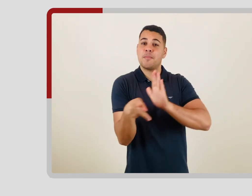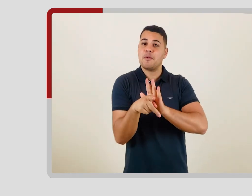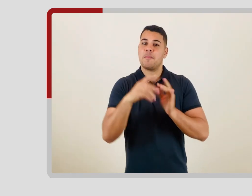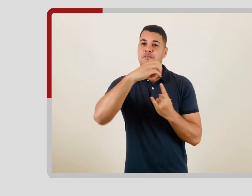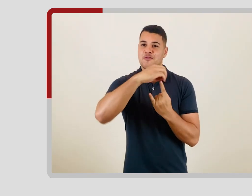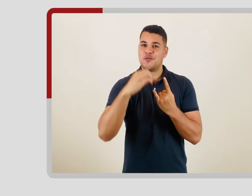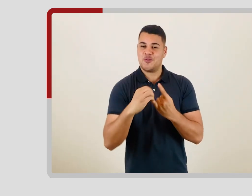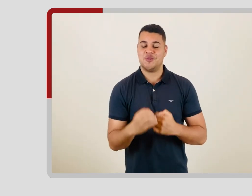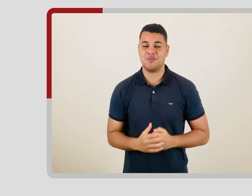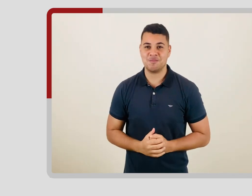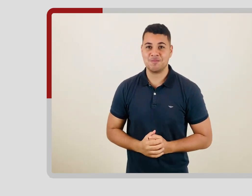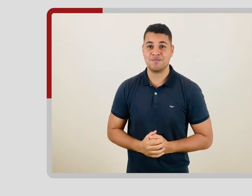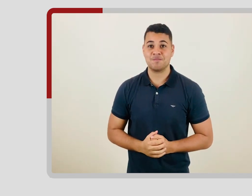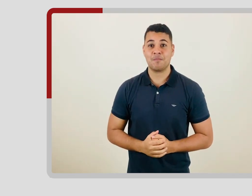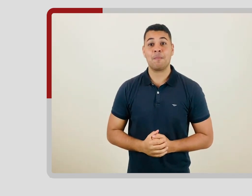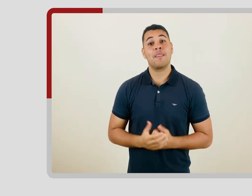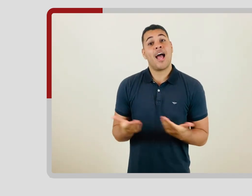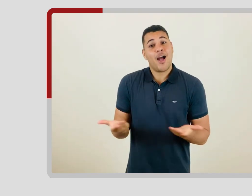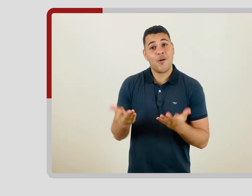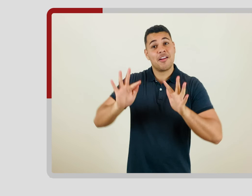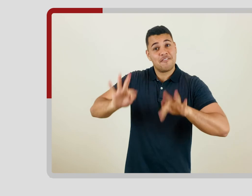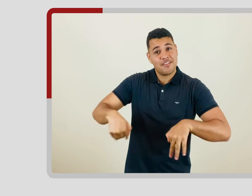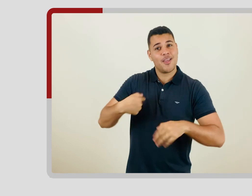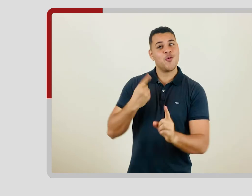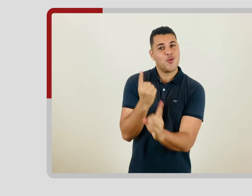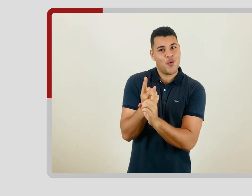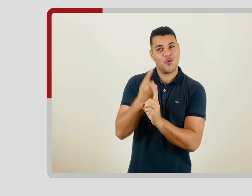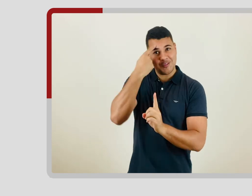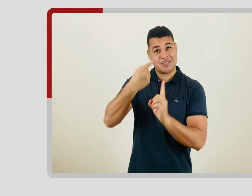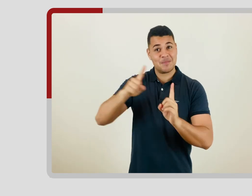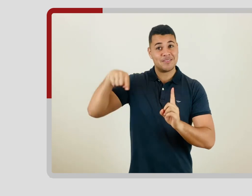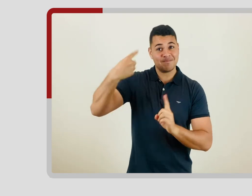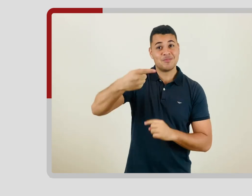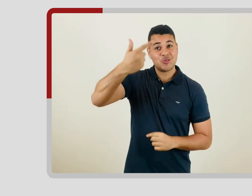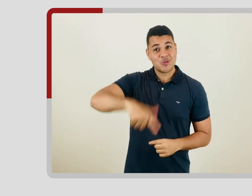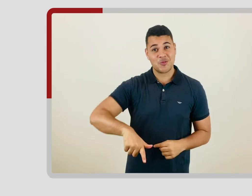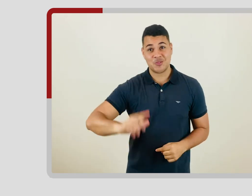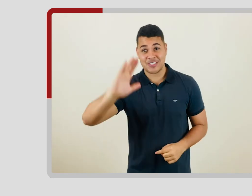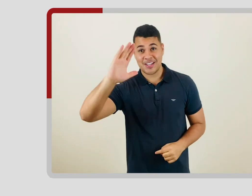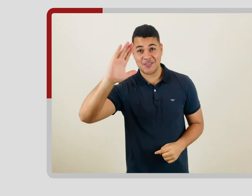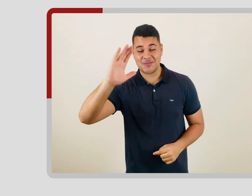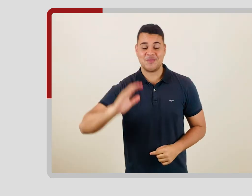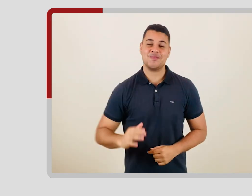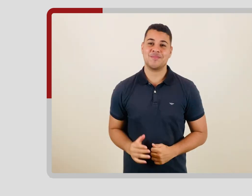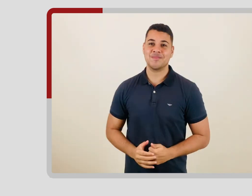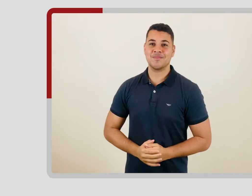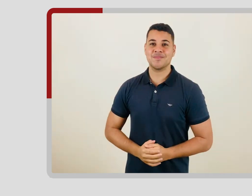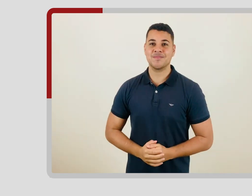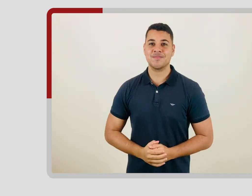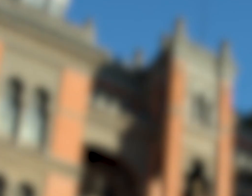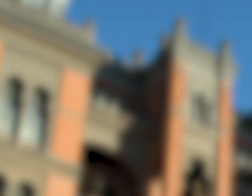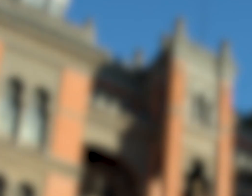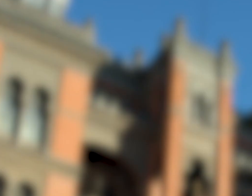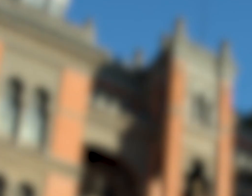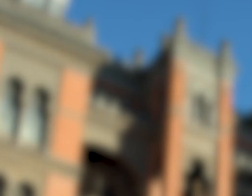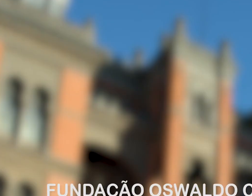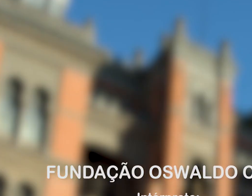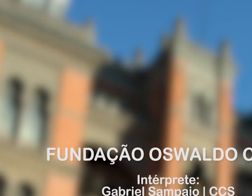redes sociais da Fundação. A gente se vê na próxima semana. Até lá!